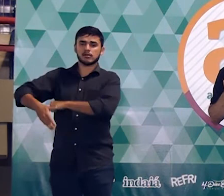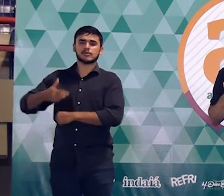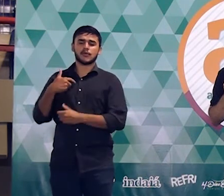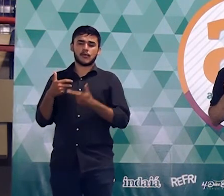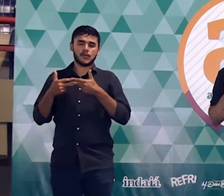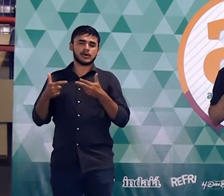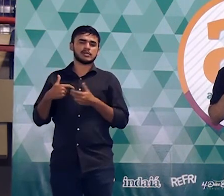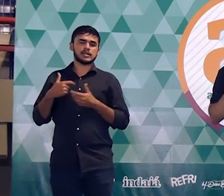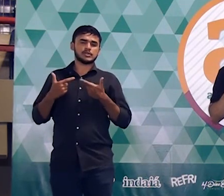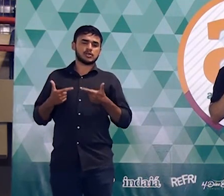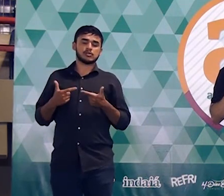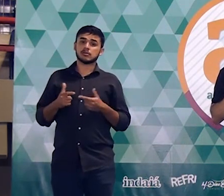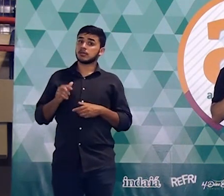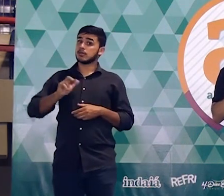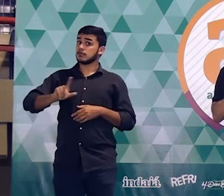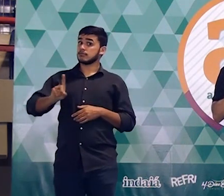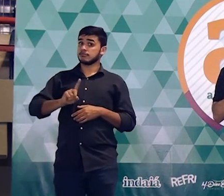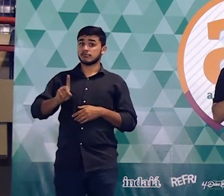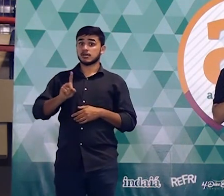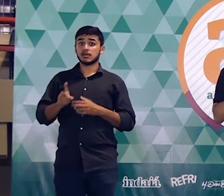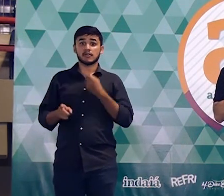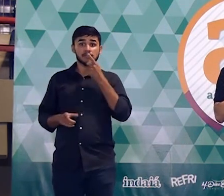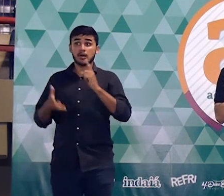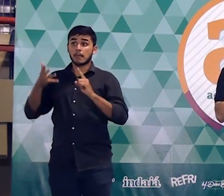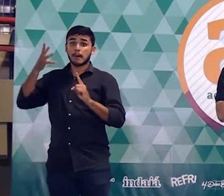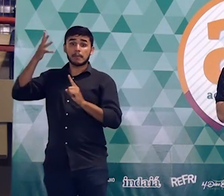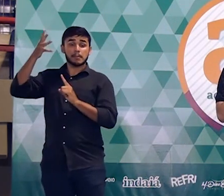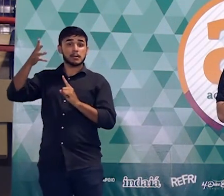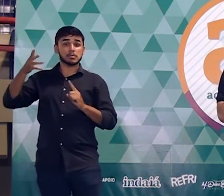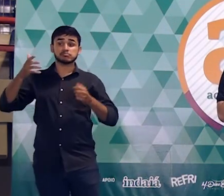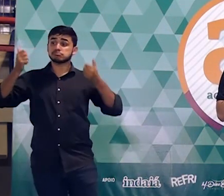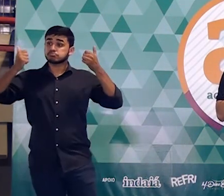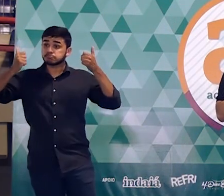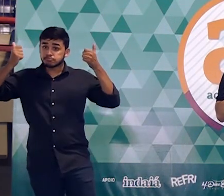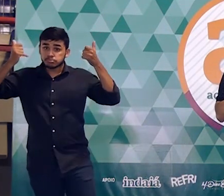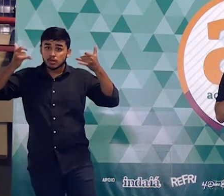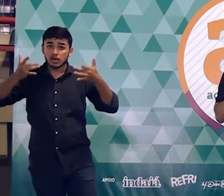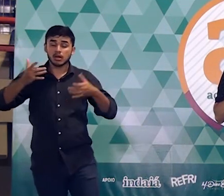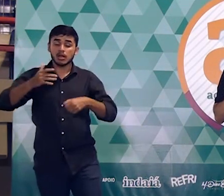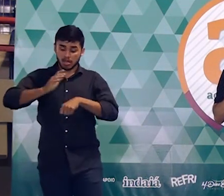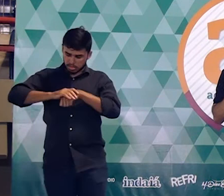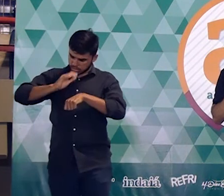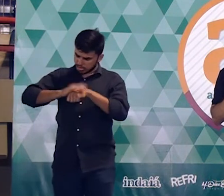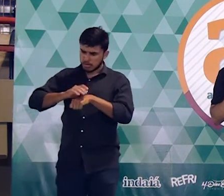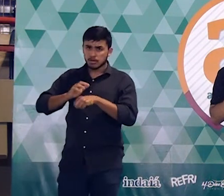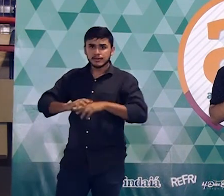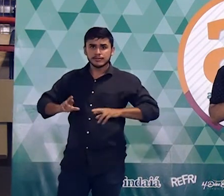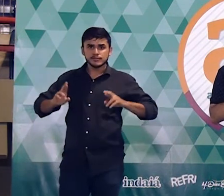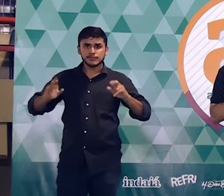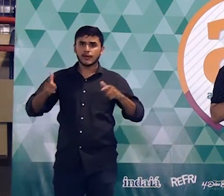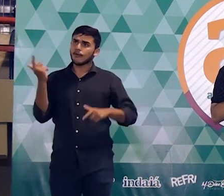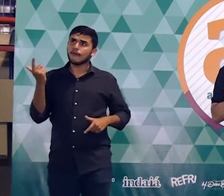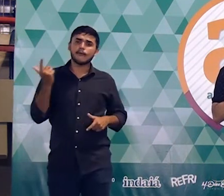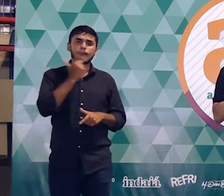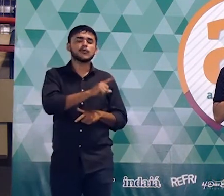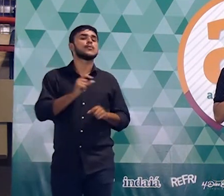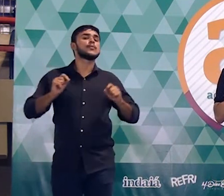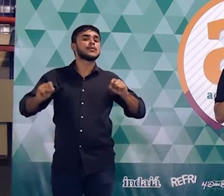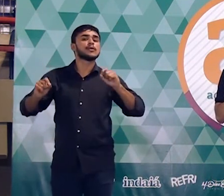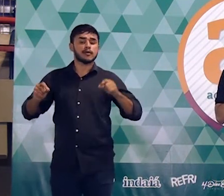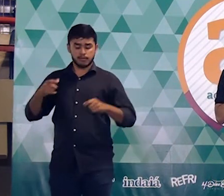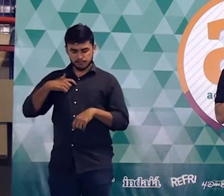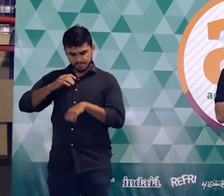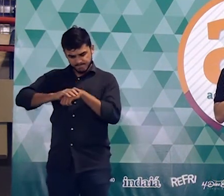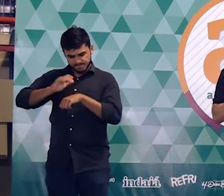ele dizia sempre o é que ele enfatizava em todas as vezes que ele podia que o que fez a diferença na vida dele foi